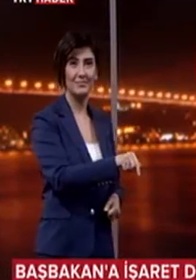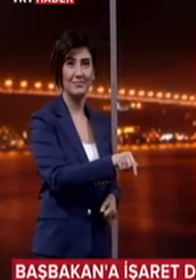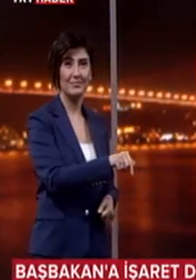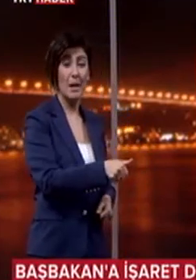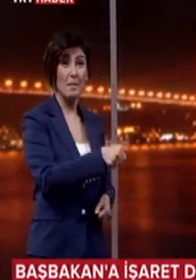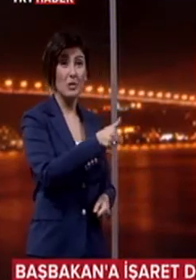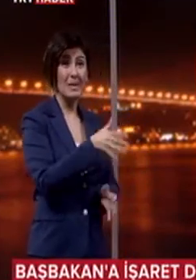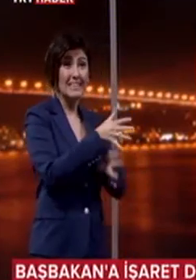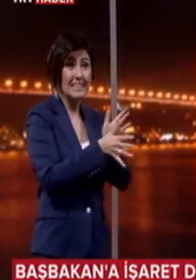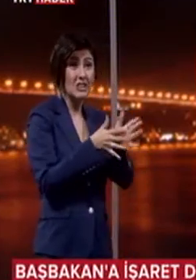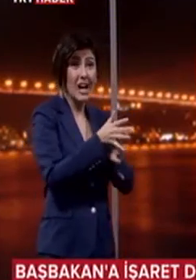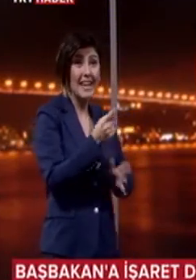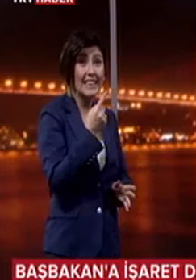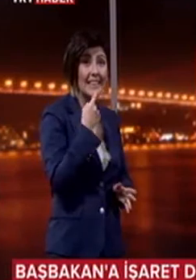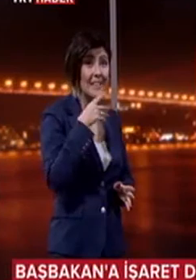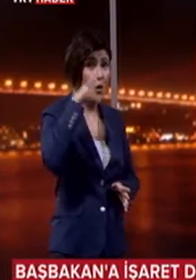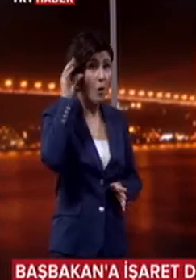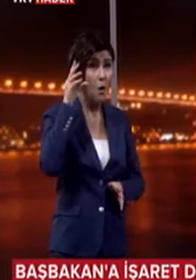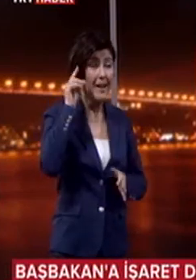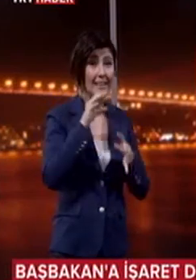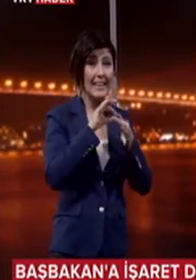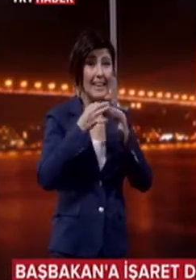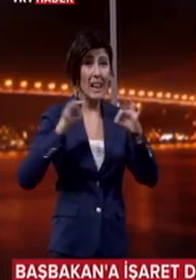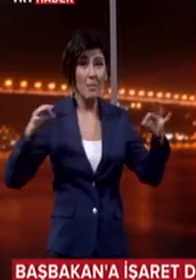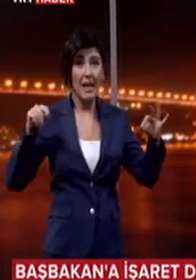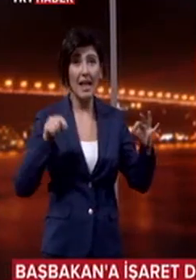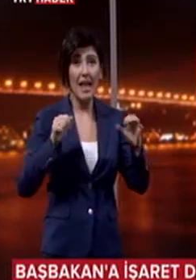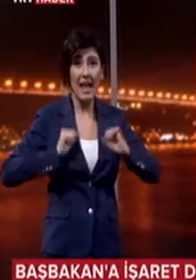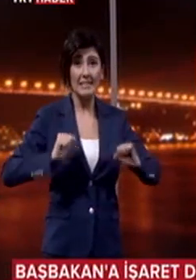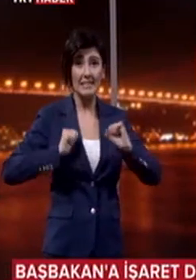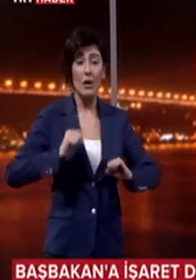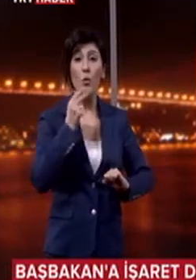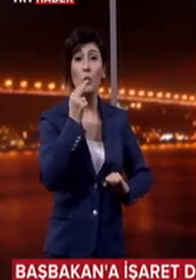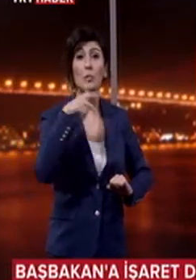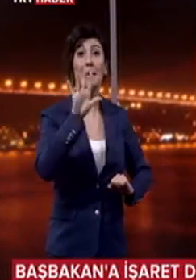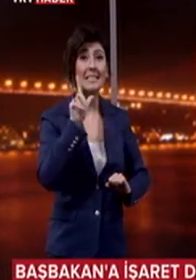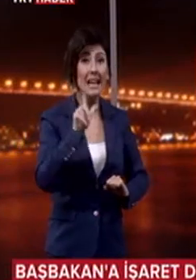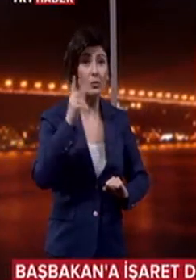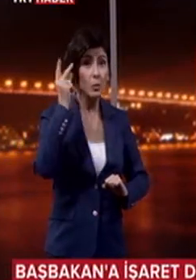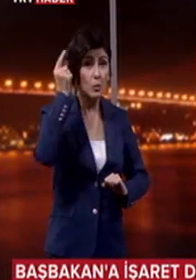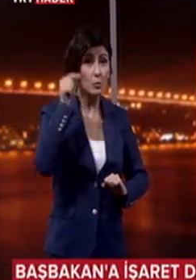Başbakanın işaret diliyle öğrendiği kelimelerle egzersiz yaparken konuşmaması gerektiğini unutması gülüşmelere sebep oldu.